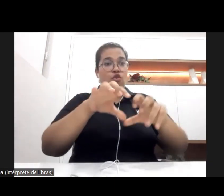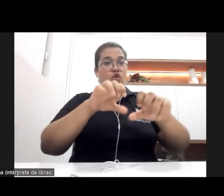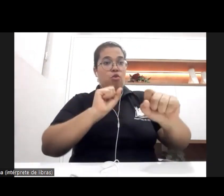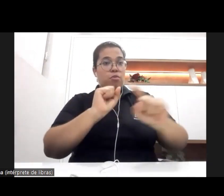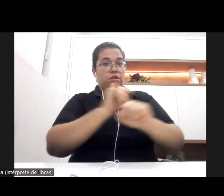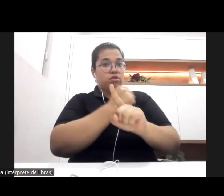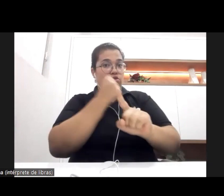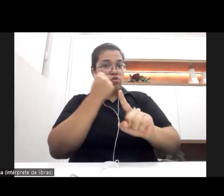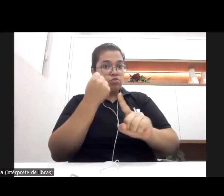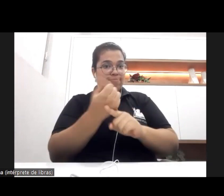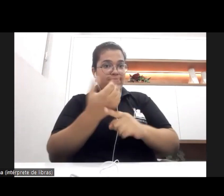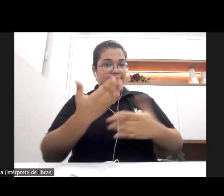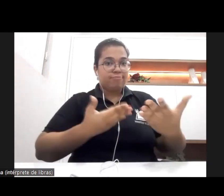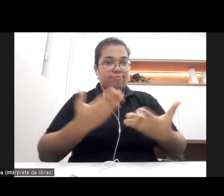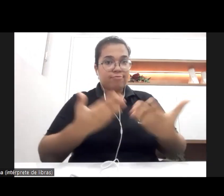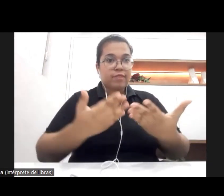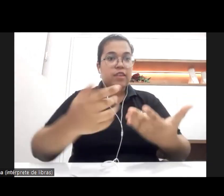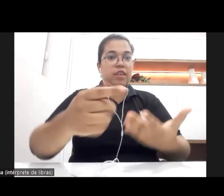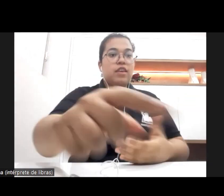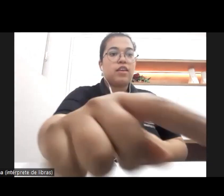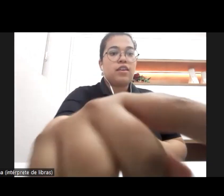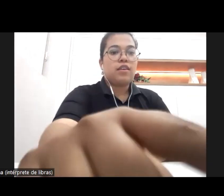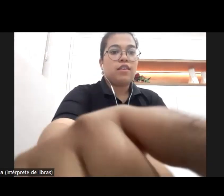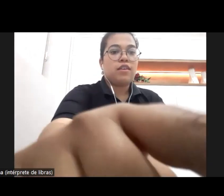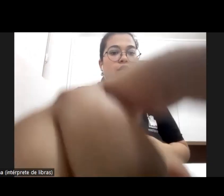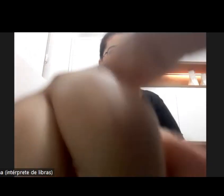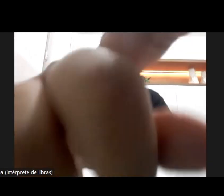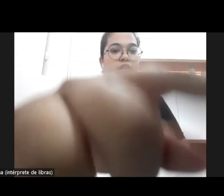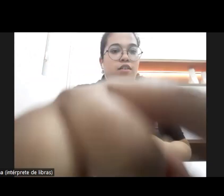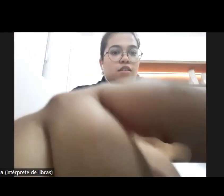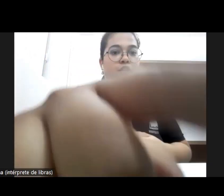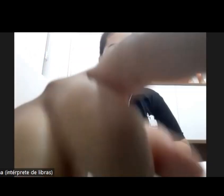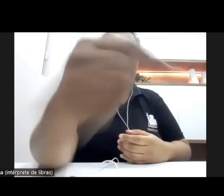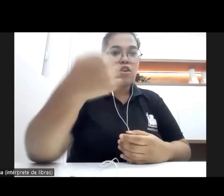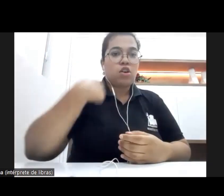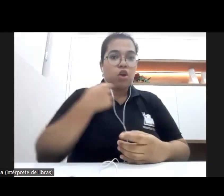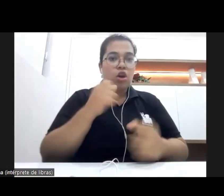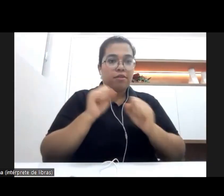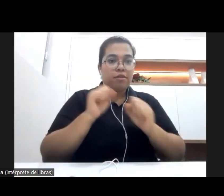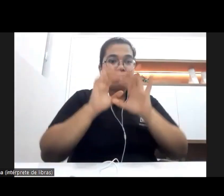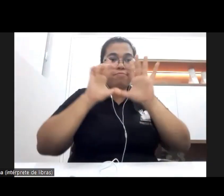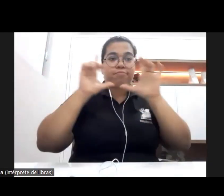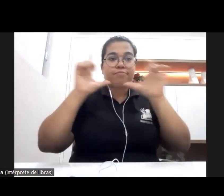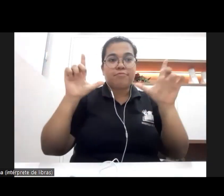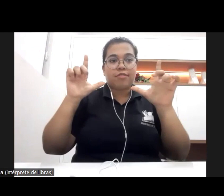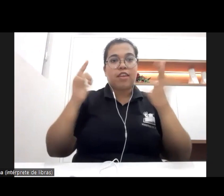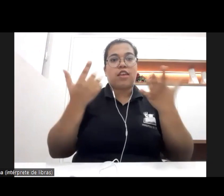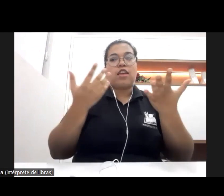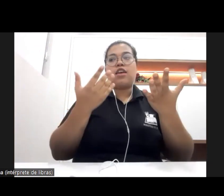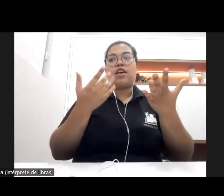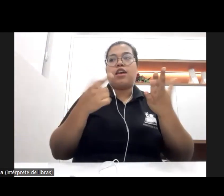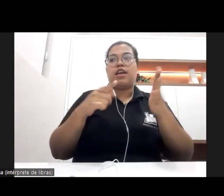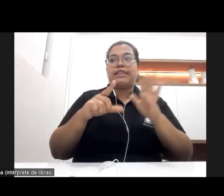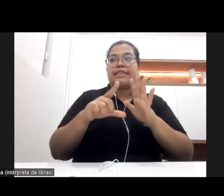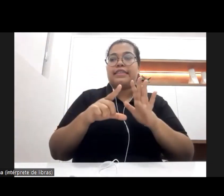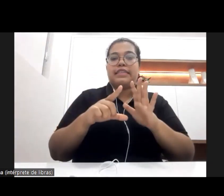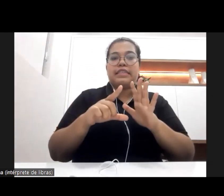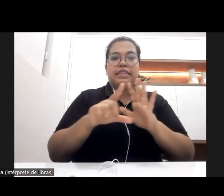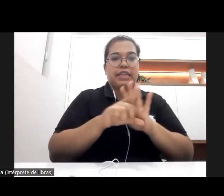nós estamos aptos, do ponto de vista legal, de conteúdo,